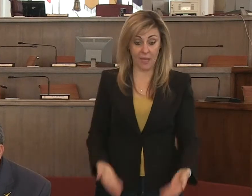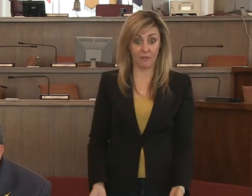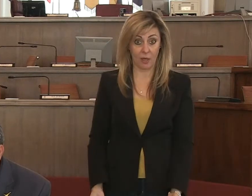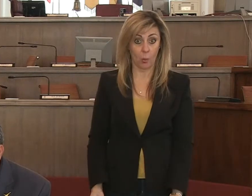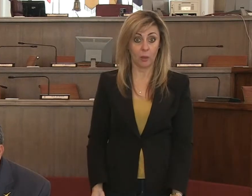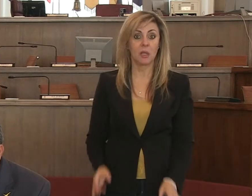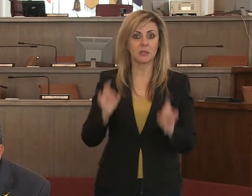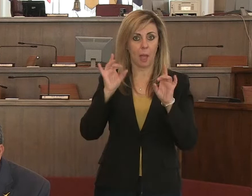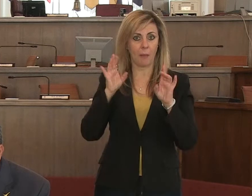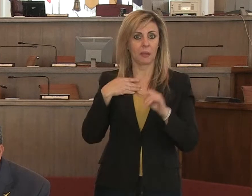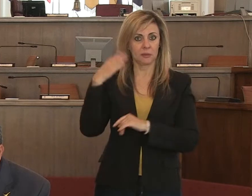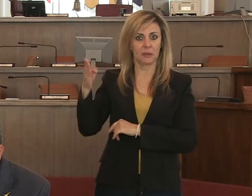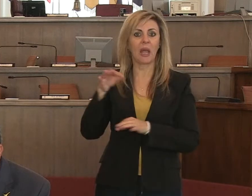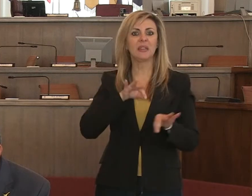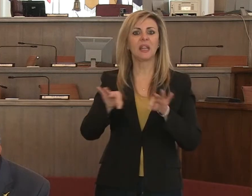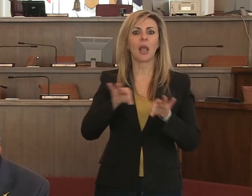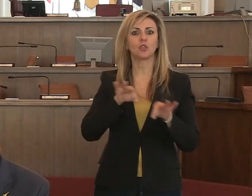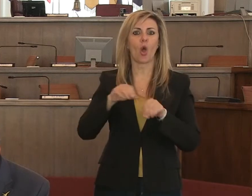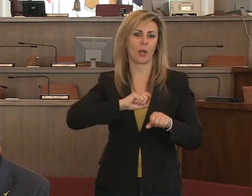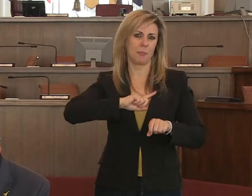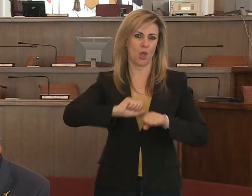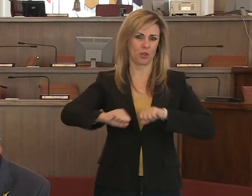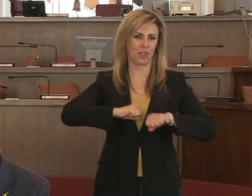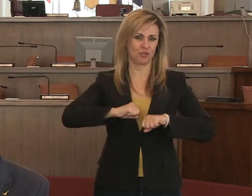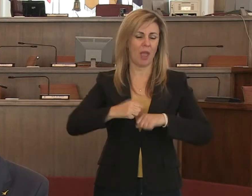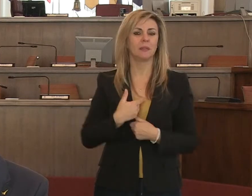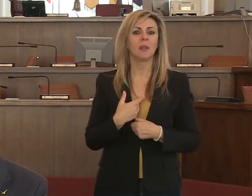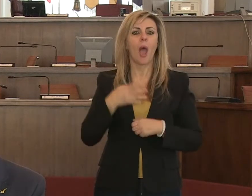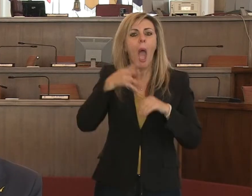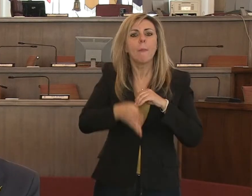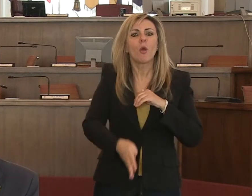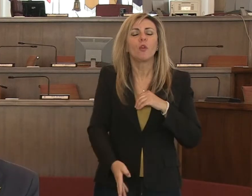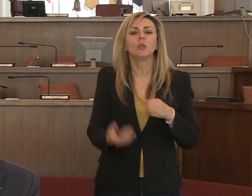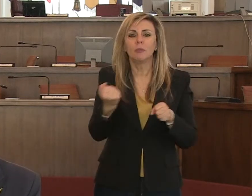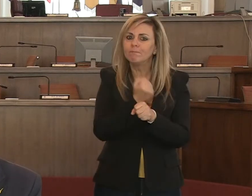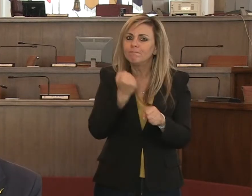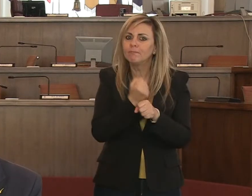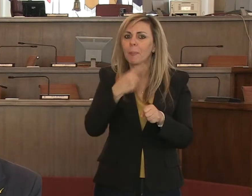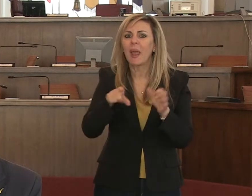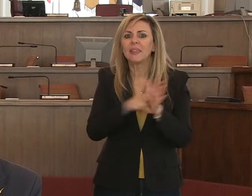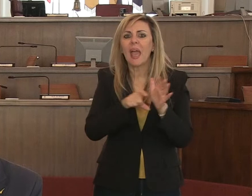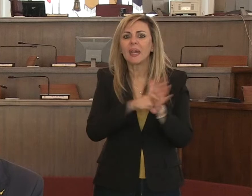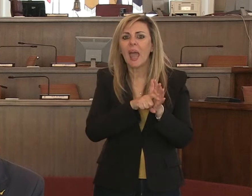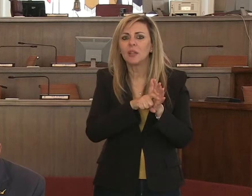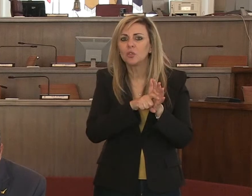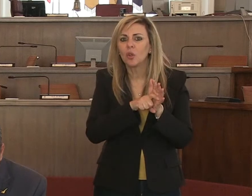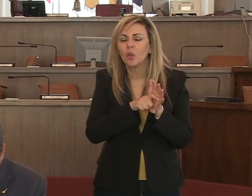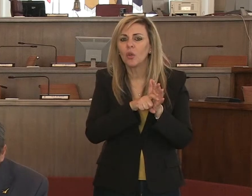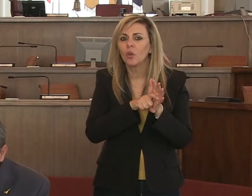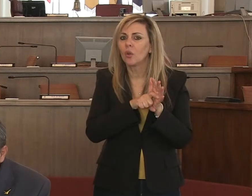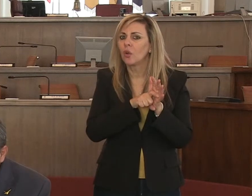conferenza stampa stavo con il direttore e con i dirigenti che stavano approfondendo il decreto rispetto all